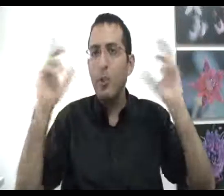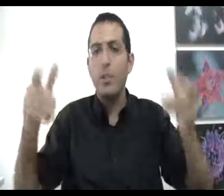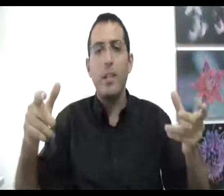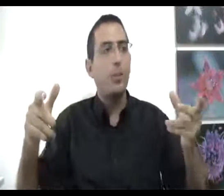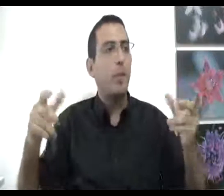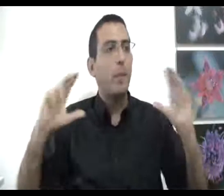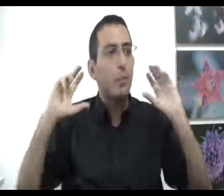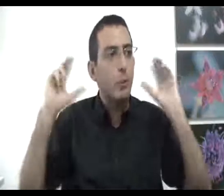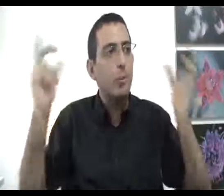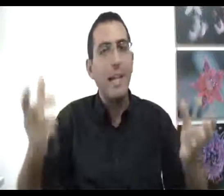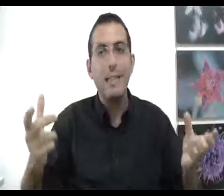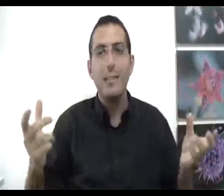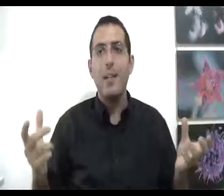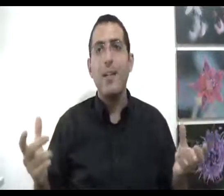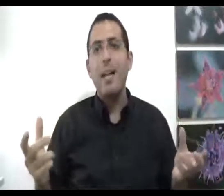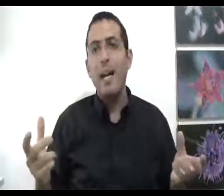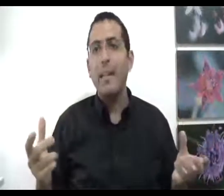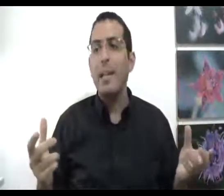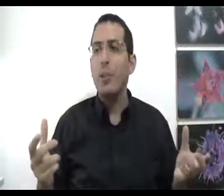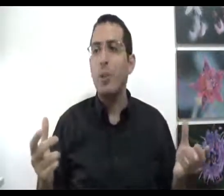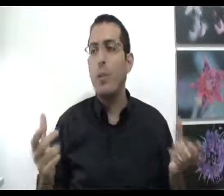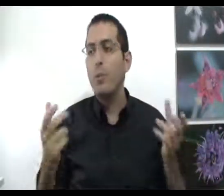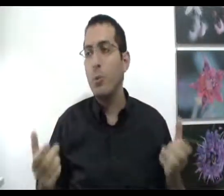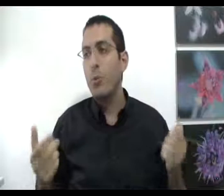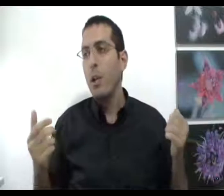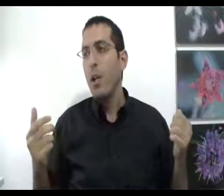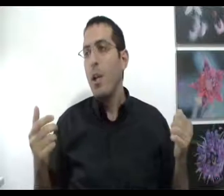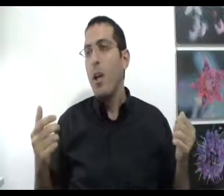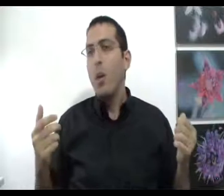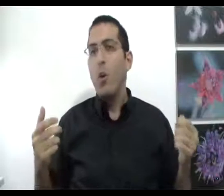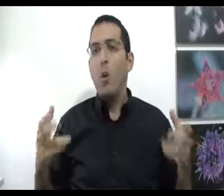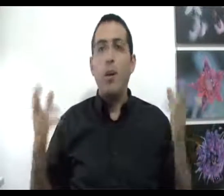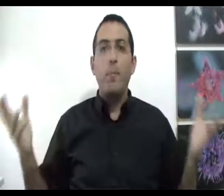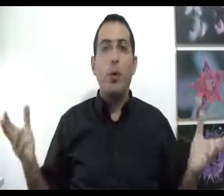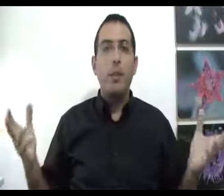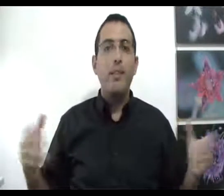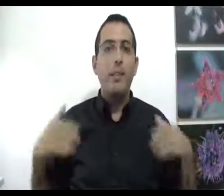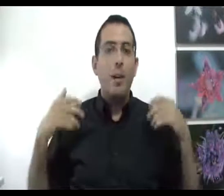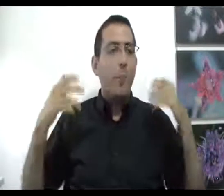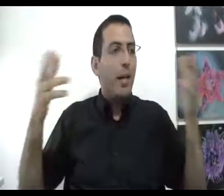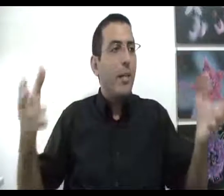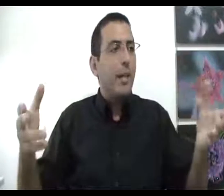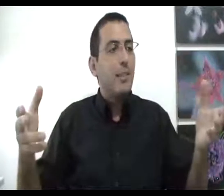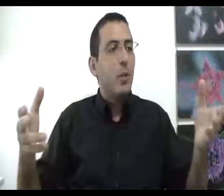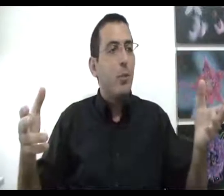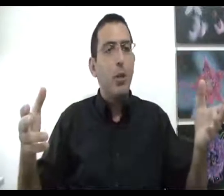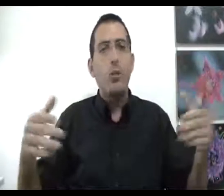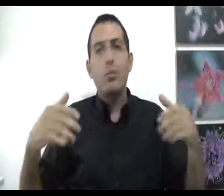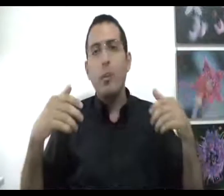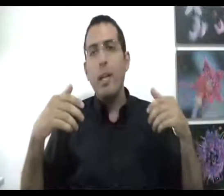שיושב לו על הג'וק, עם המשמעות שהוא מייחס לעניין שלו עם הג'וק, או כניסה או פחד להיכנס למקומות, סגורים